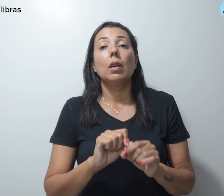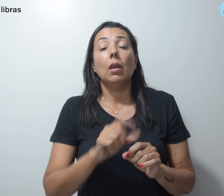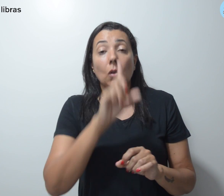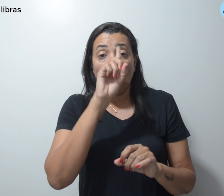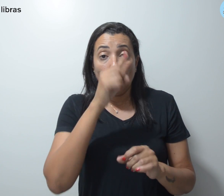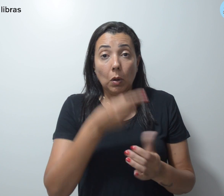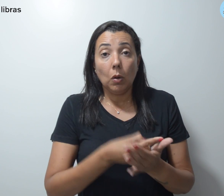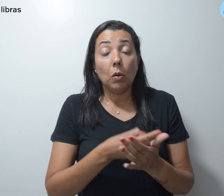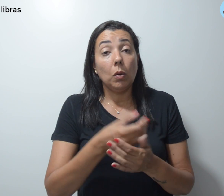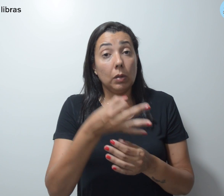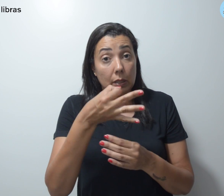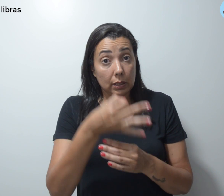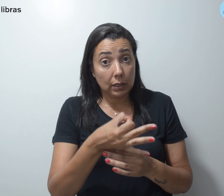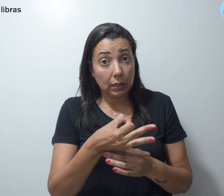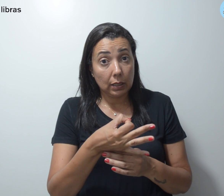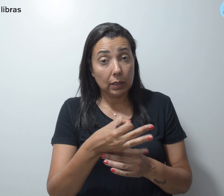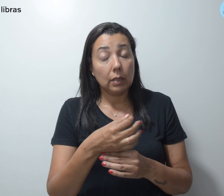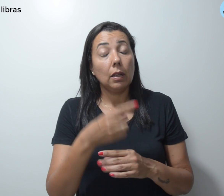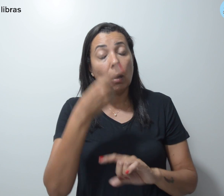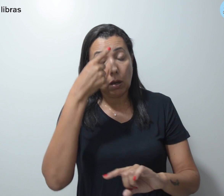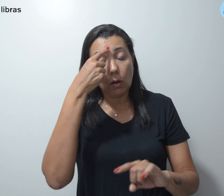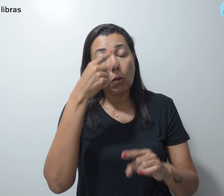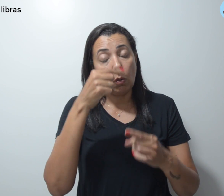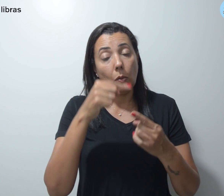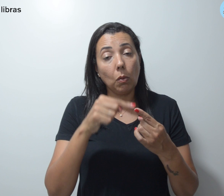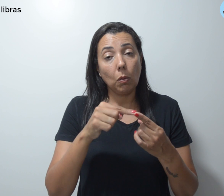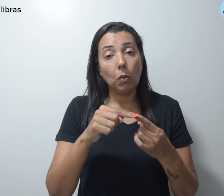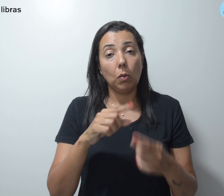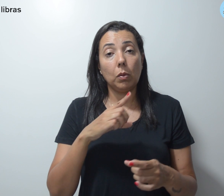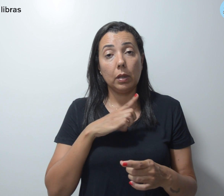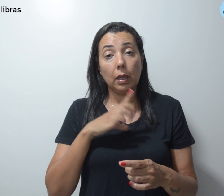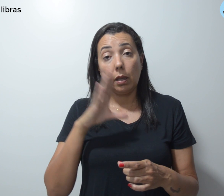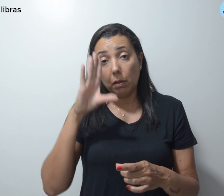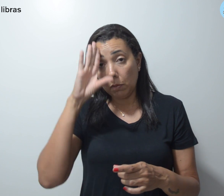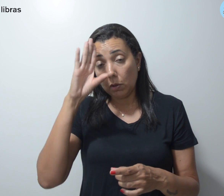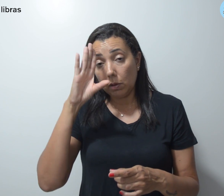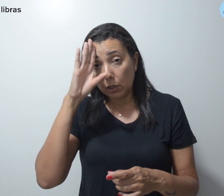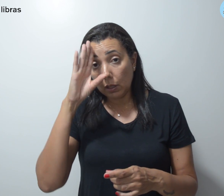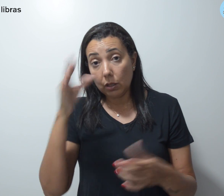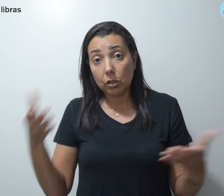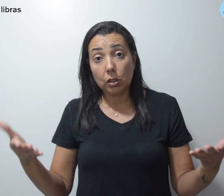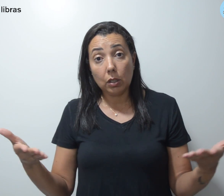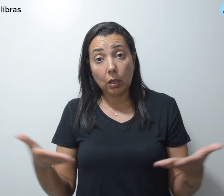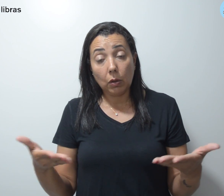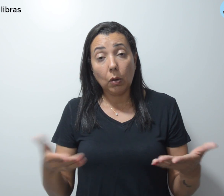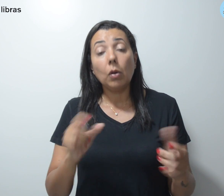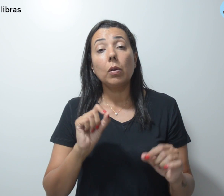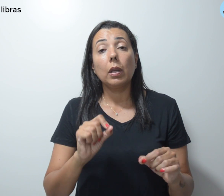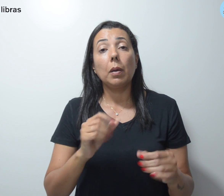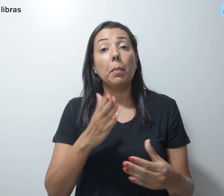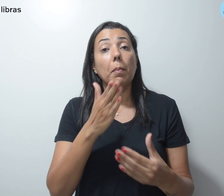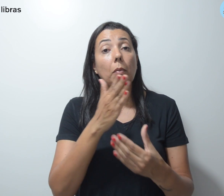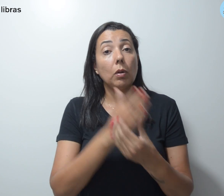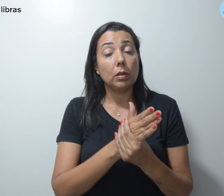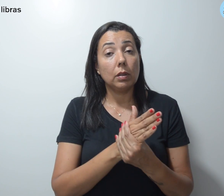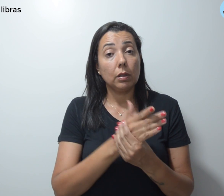devida aos acordos. Tem prioridade nesta ordem processos de quem tem